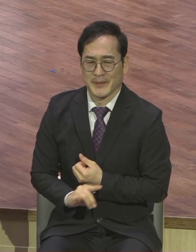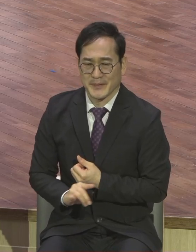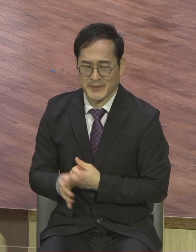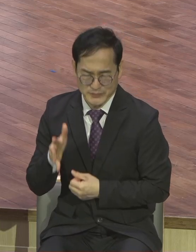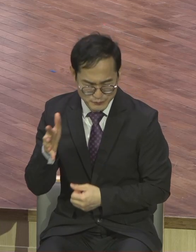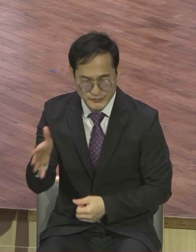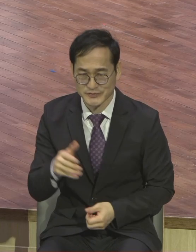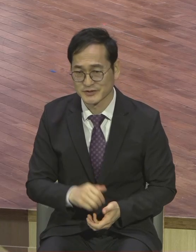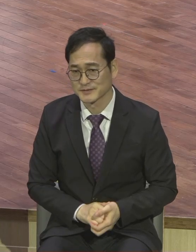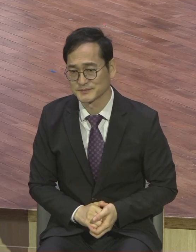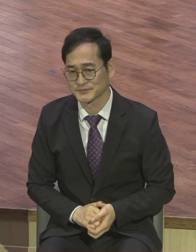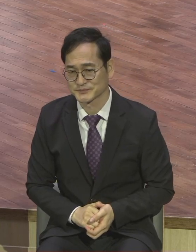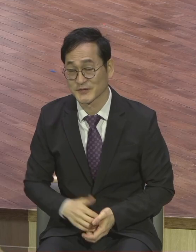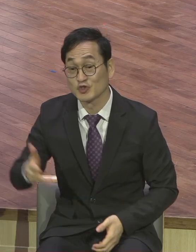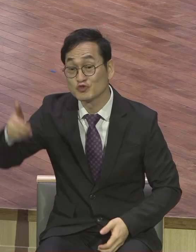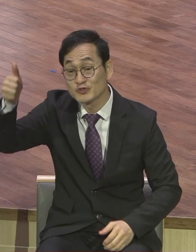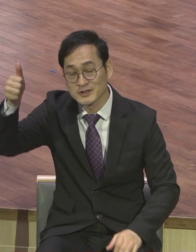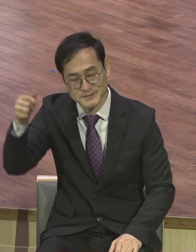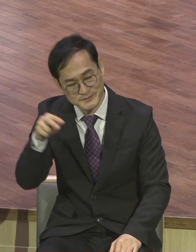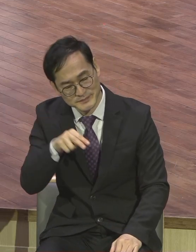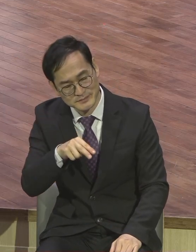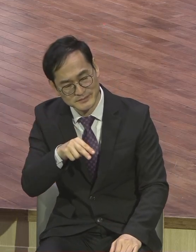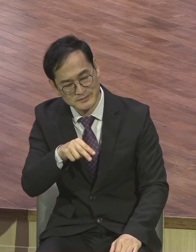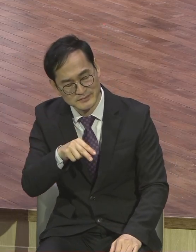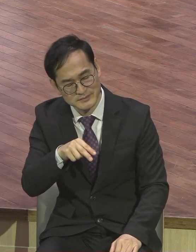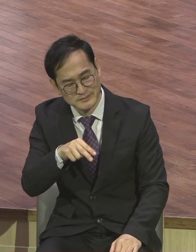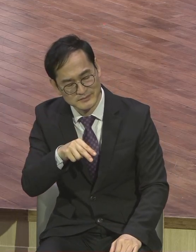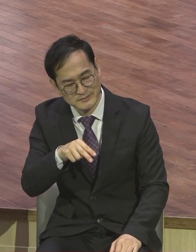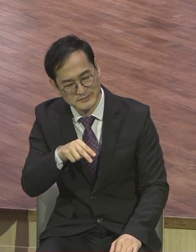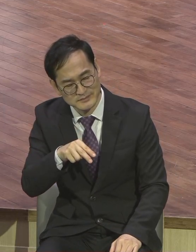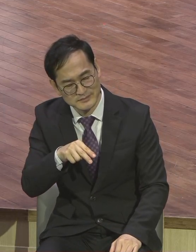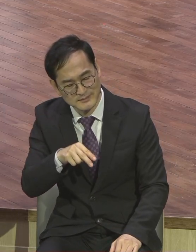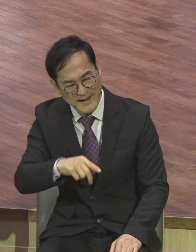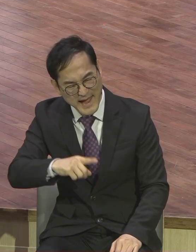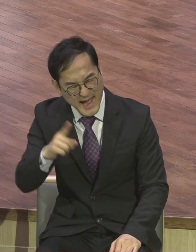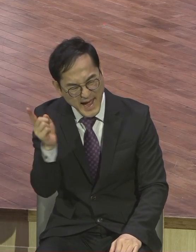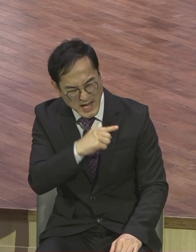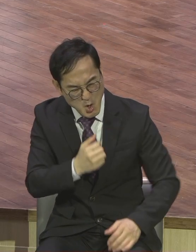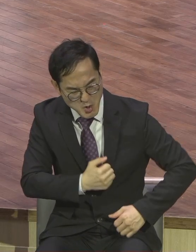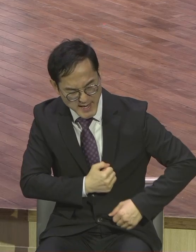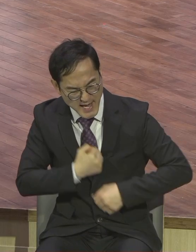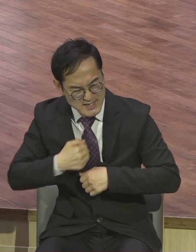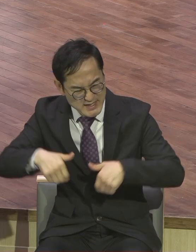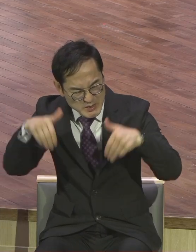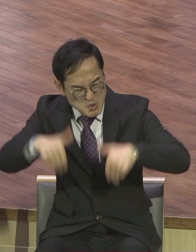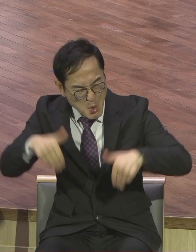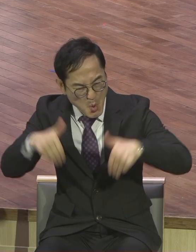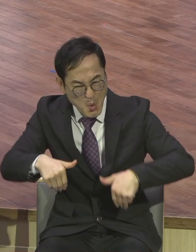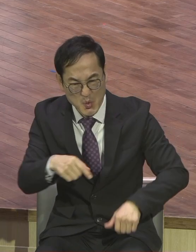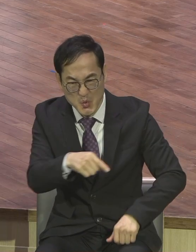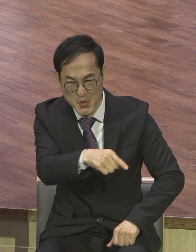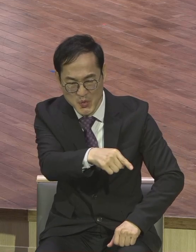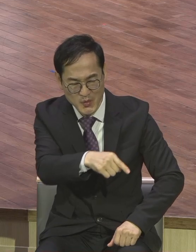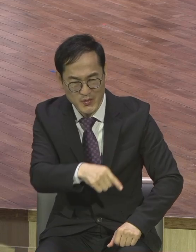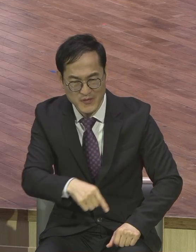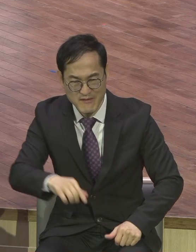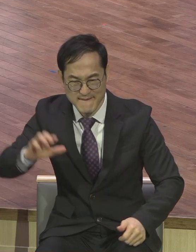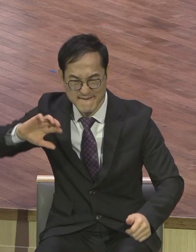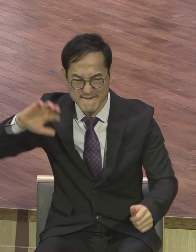주인은 이 한 달란트 받은 종에게 악하고 겨울은 종아 악하고 겨울은